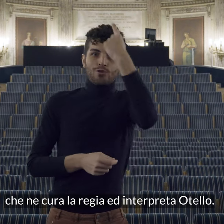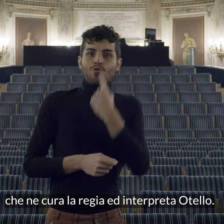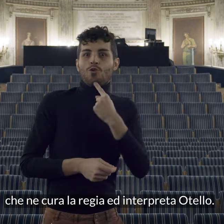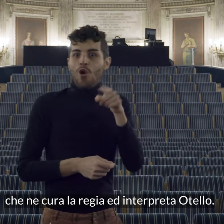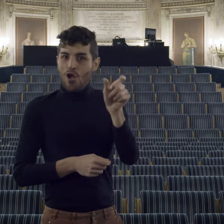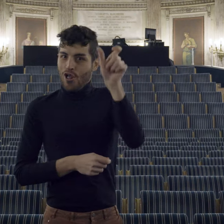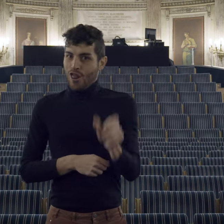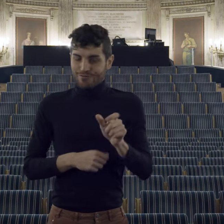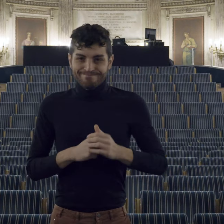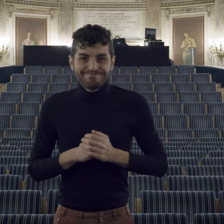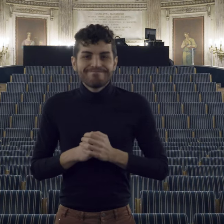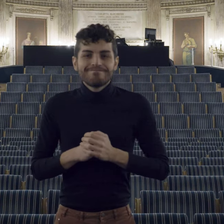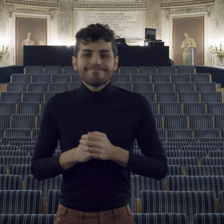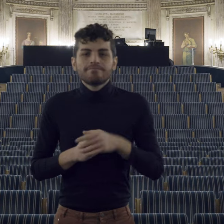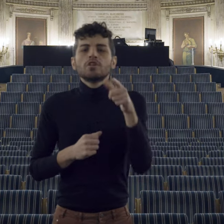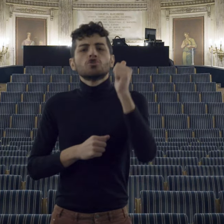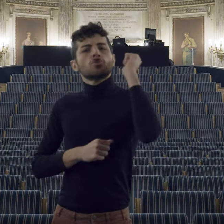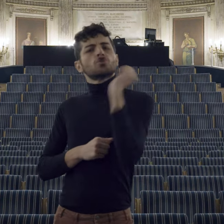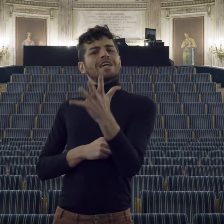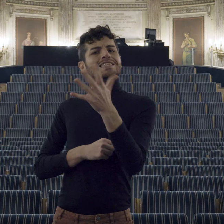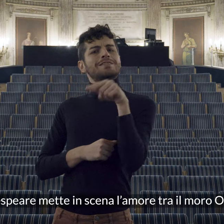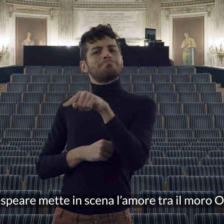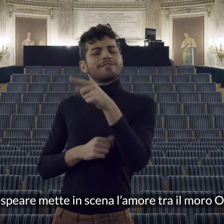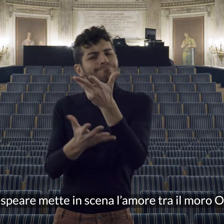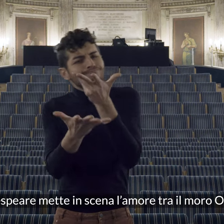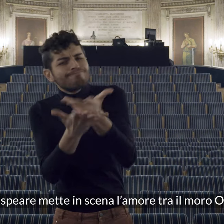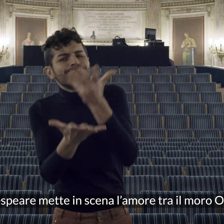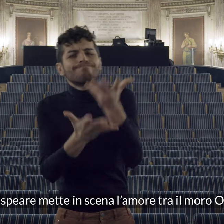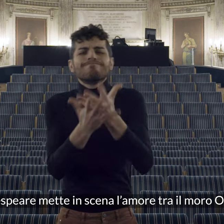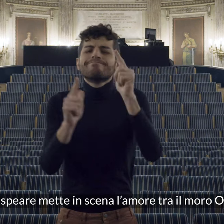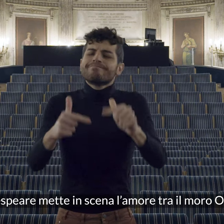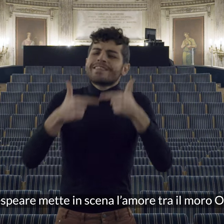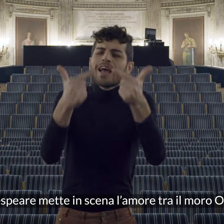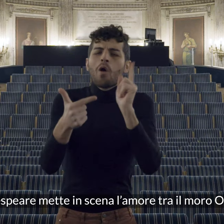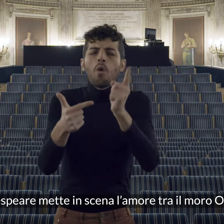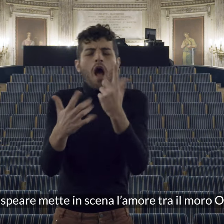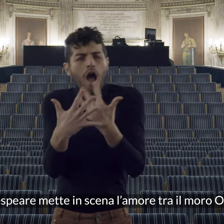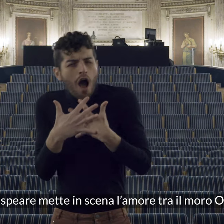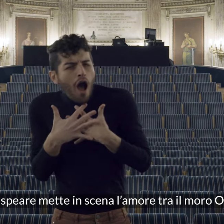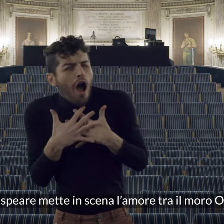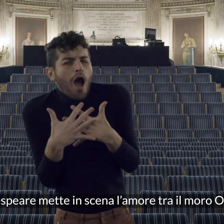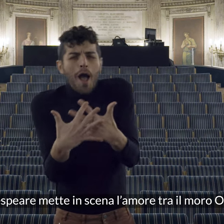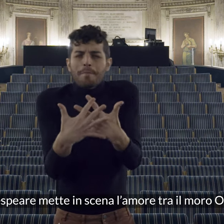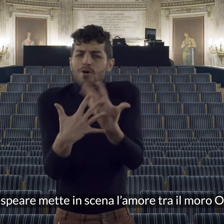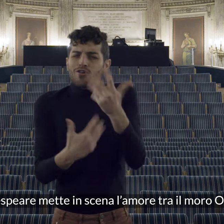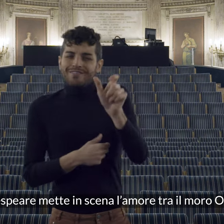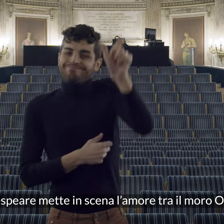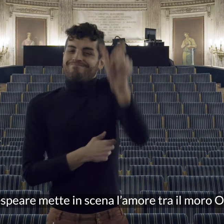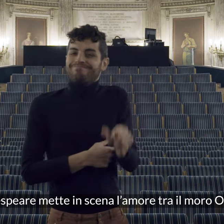shakespeare mette in scena l'amore tra il moro